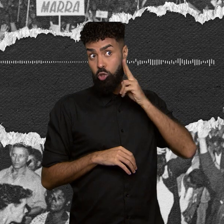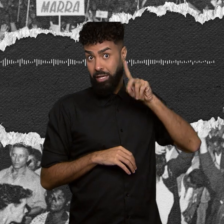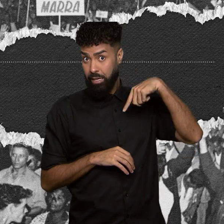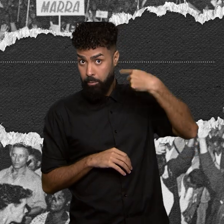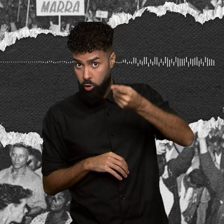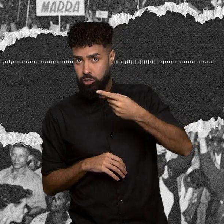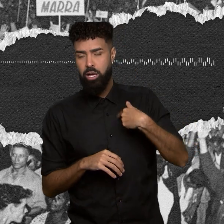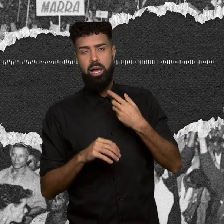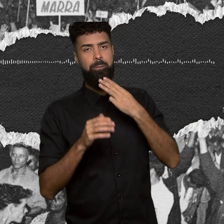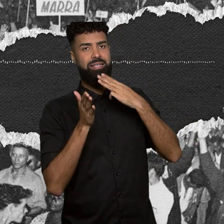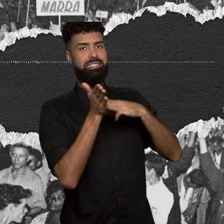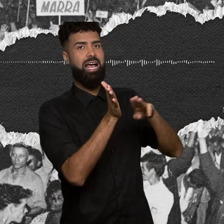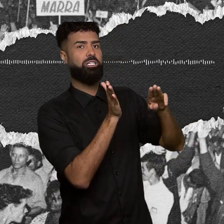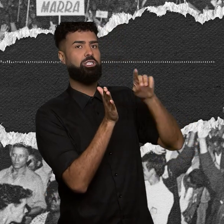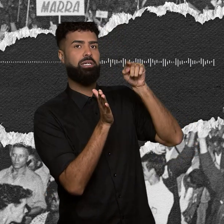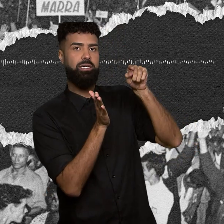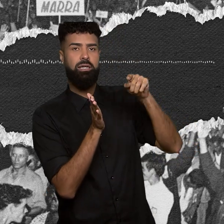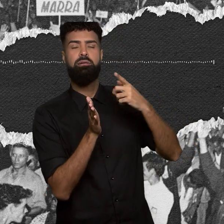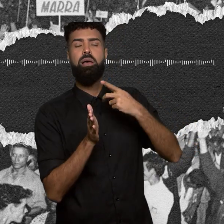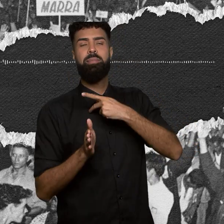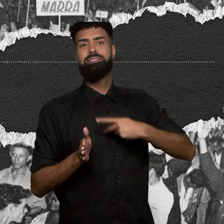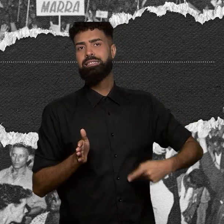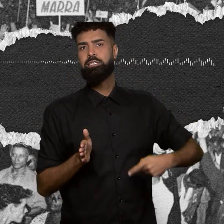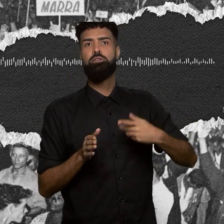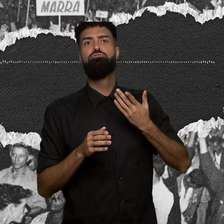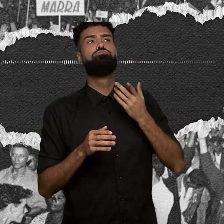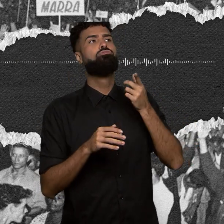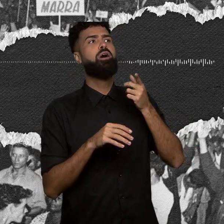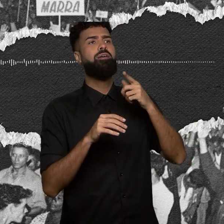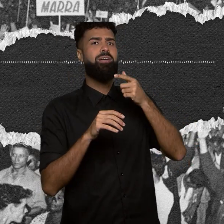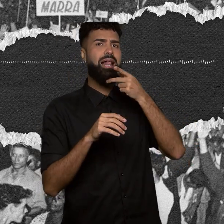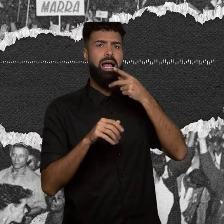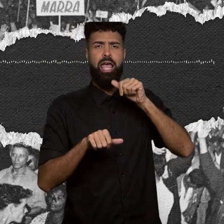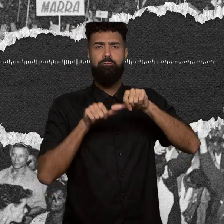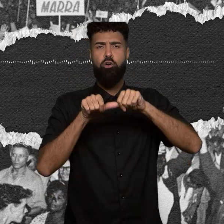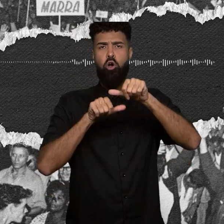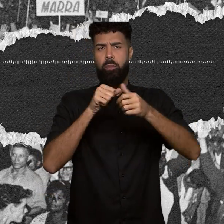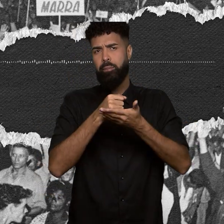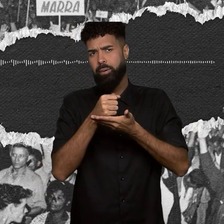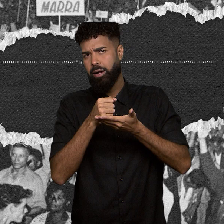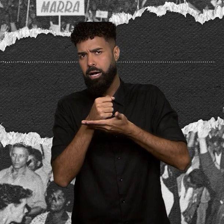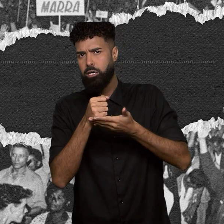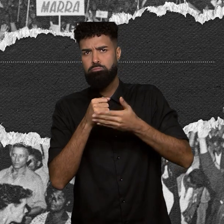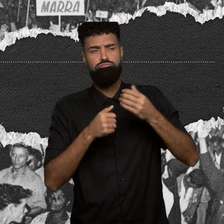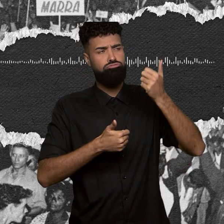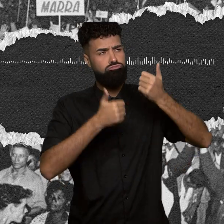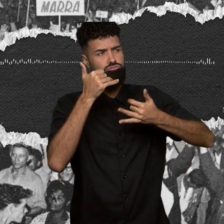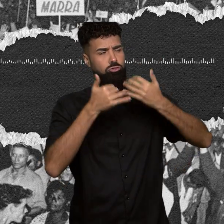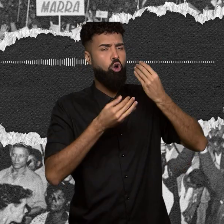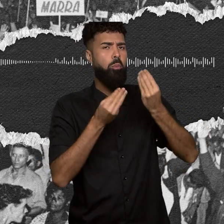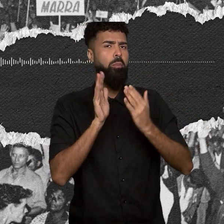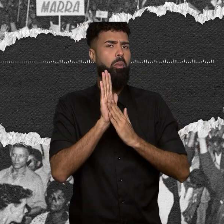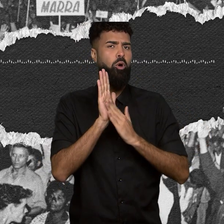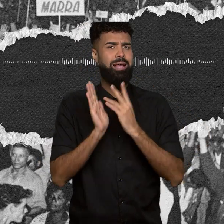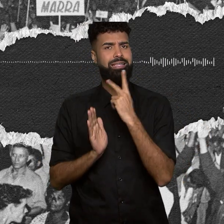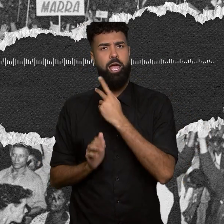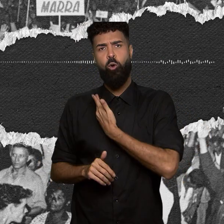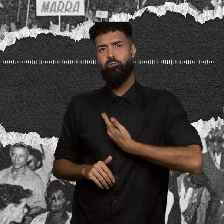presidencial destrinchando as reformas de base e outras propostas do governo para a educação. Já vamos começar com um